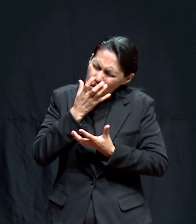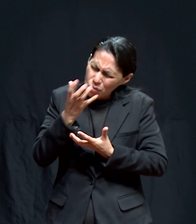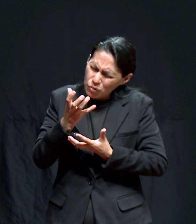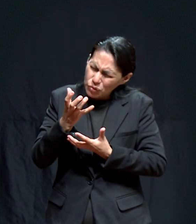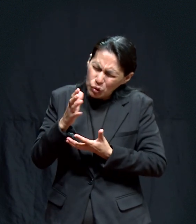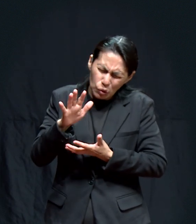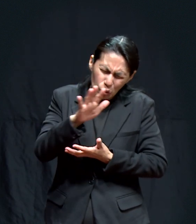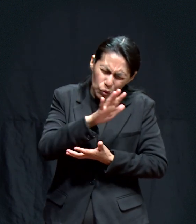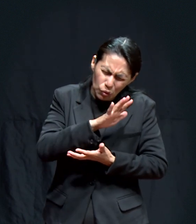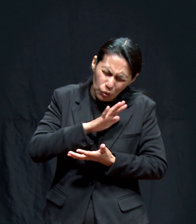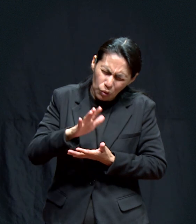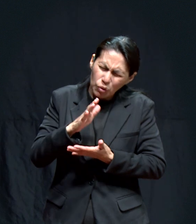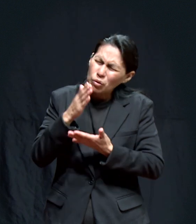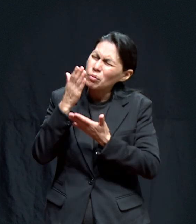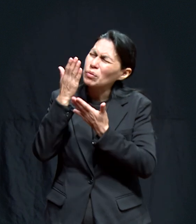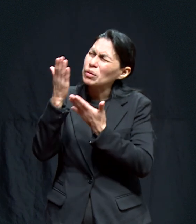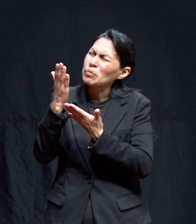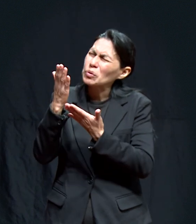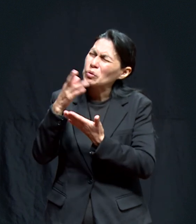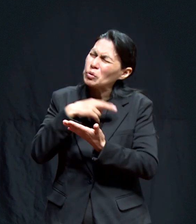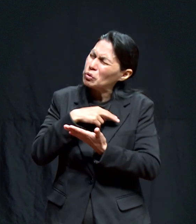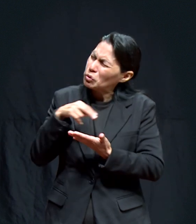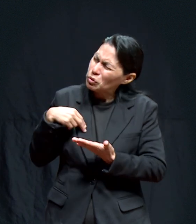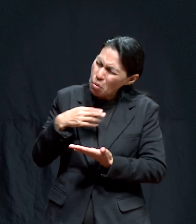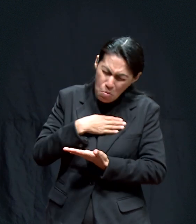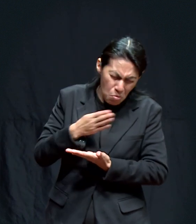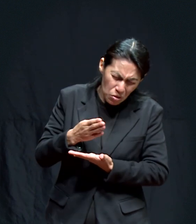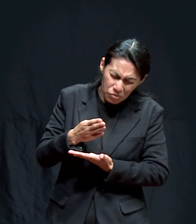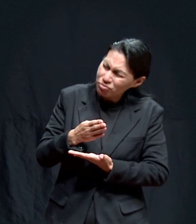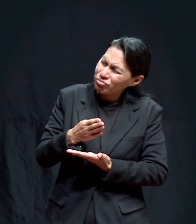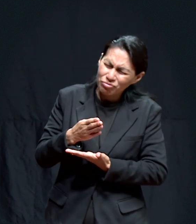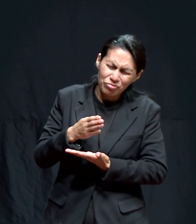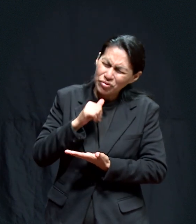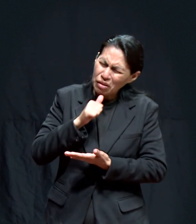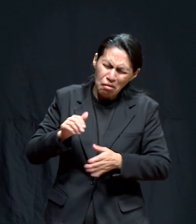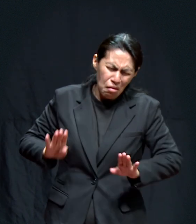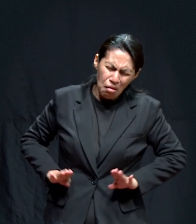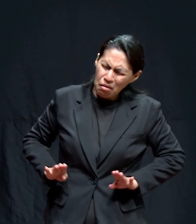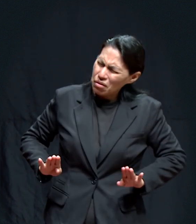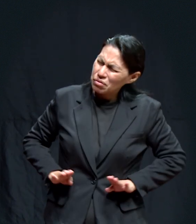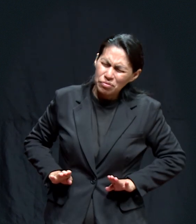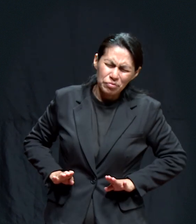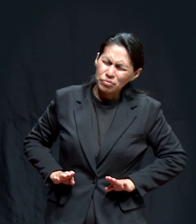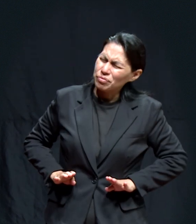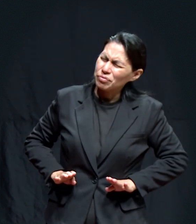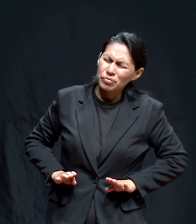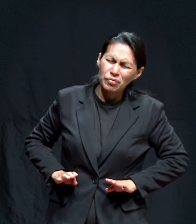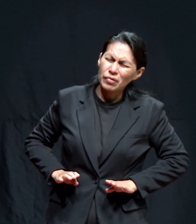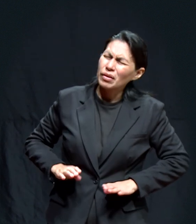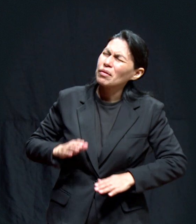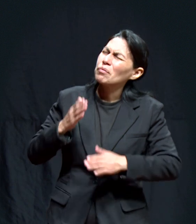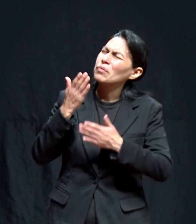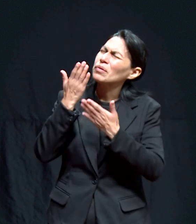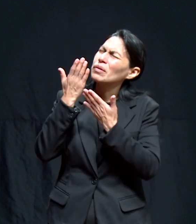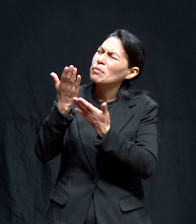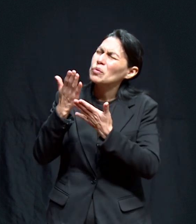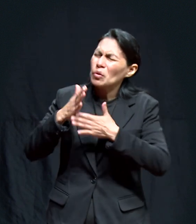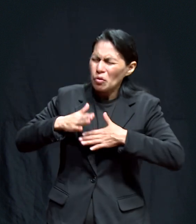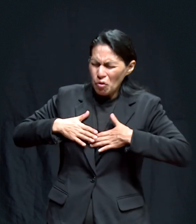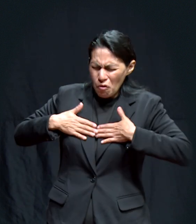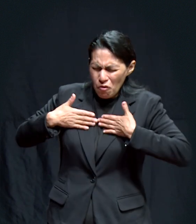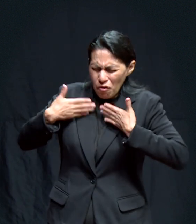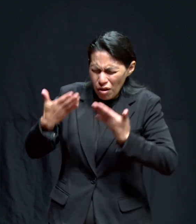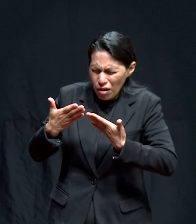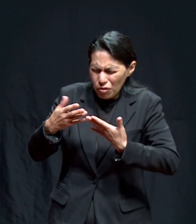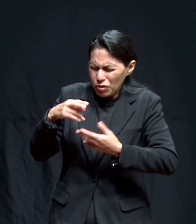ofensas Porque todas Estas cosas Las imploramos No porque tengamos Mérito alguno Las imploramos Señor Confiadamente